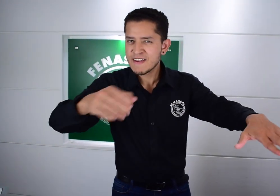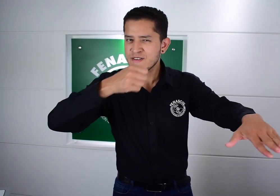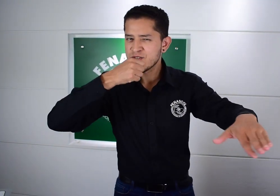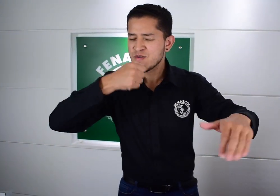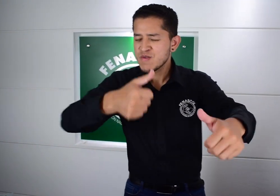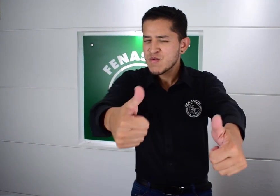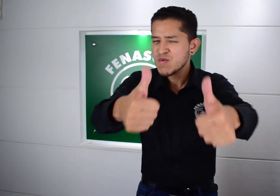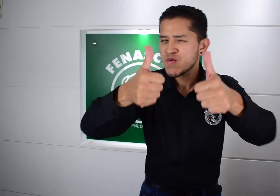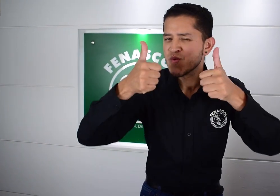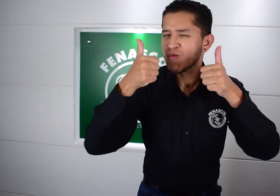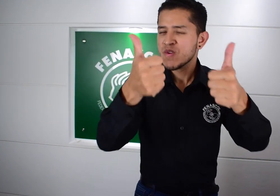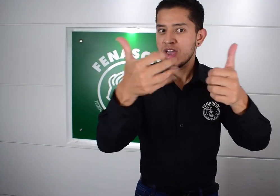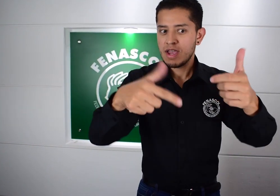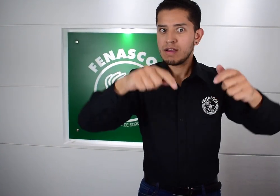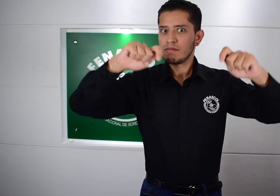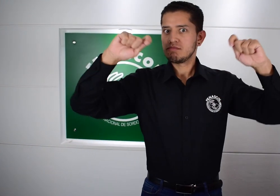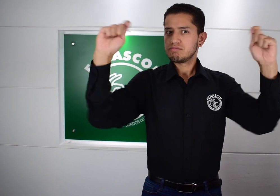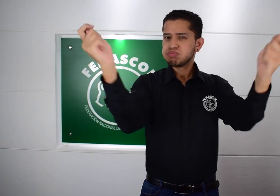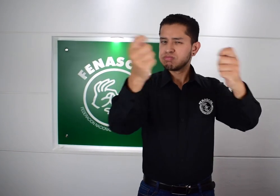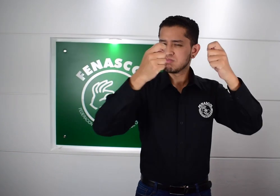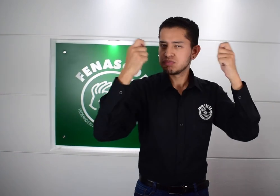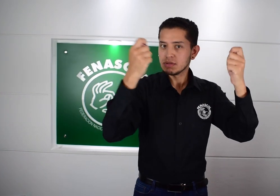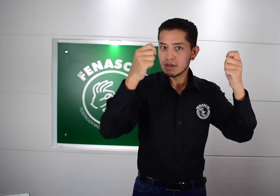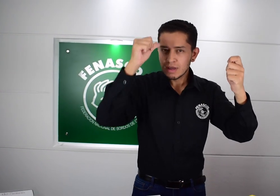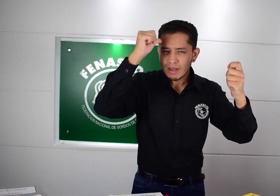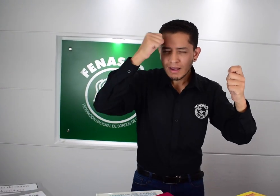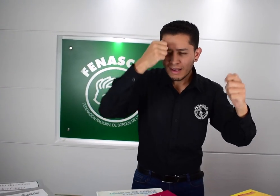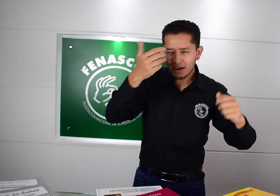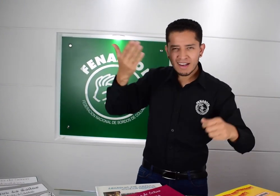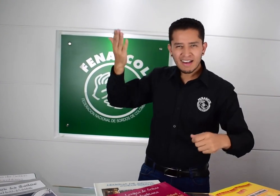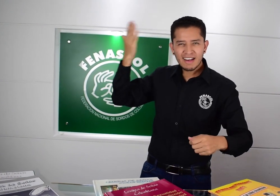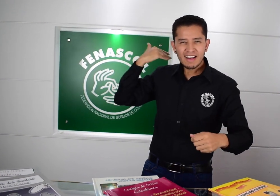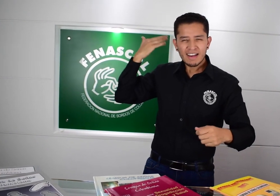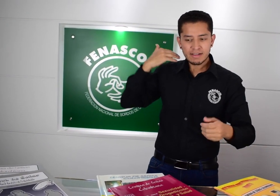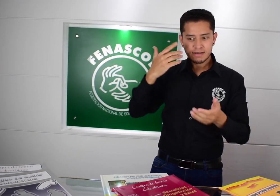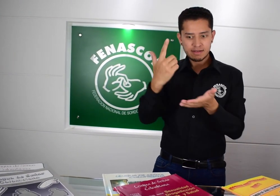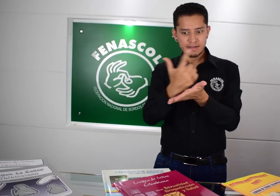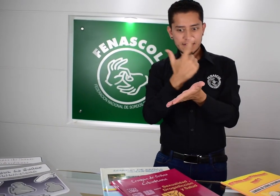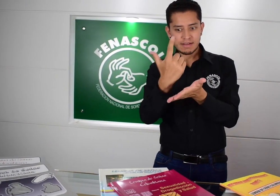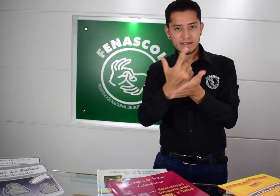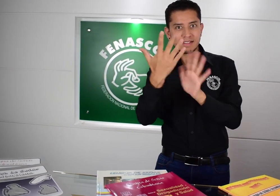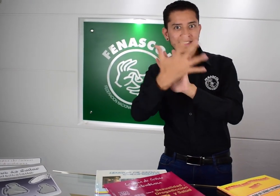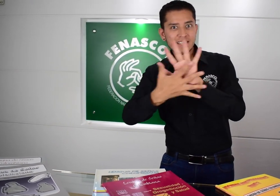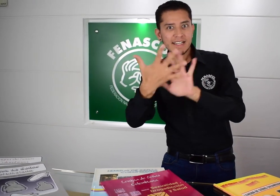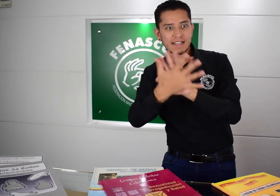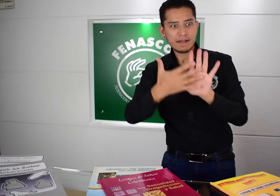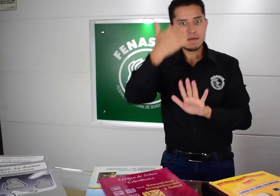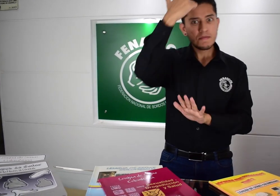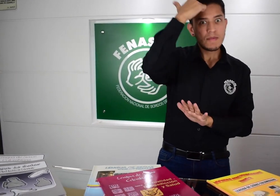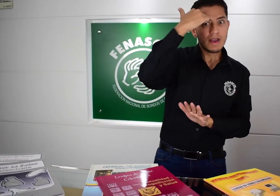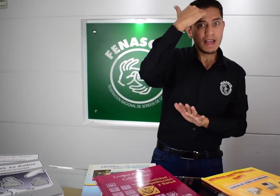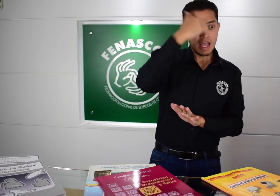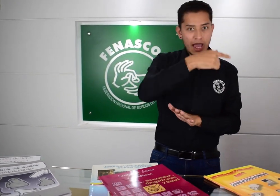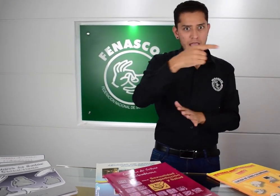Les tengo una muy buena noticia. ¿Recuerdan que tuvimos una promoción de los libros de comunicación y pedagógicos en lengua de señas?